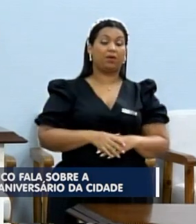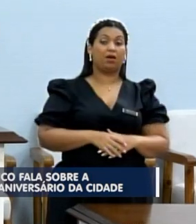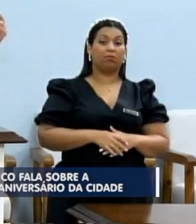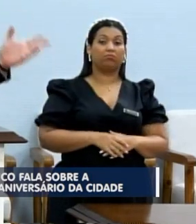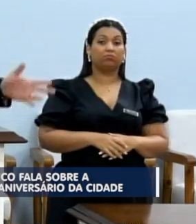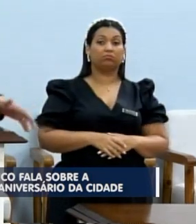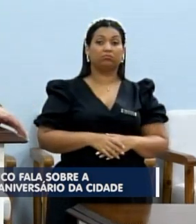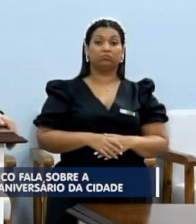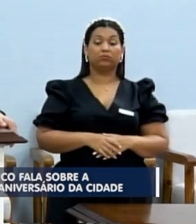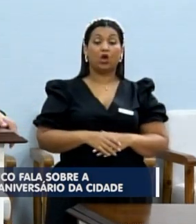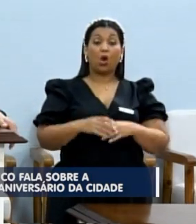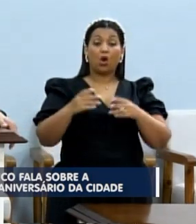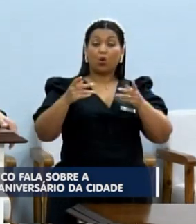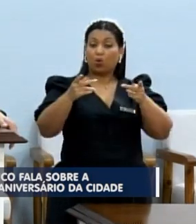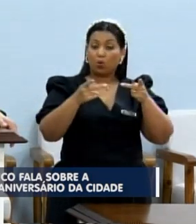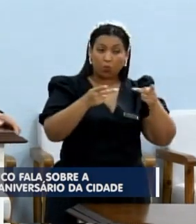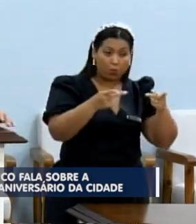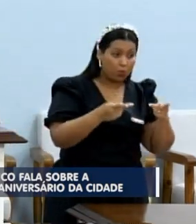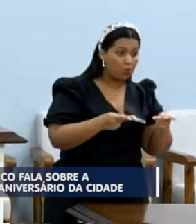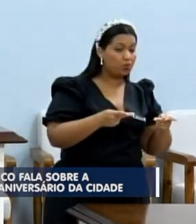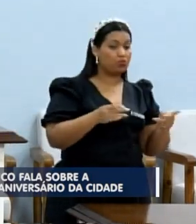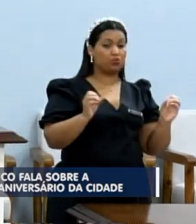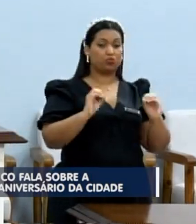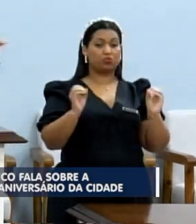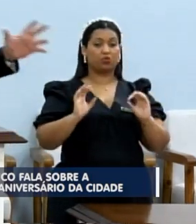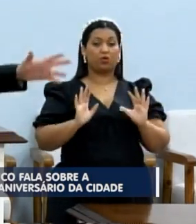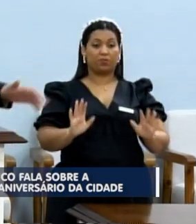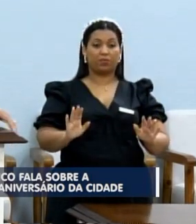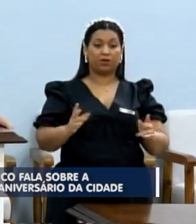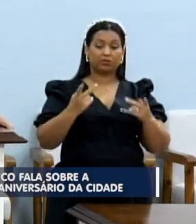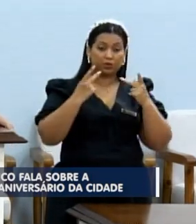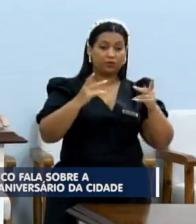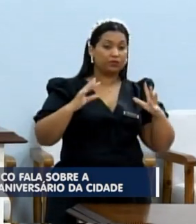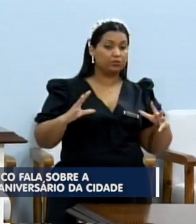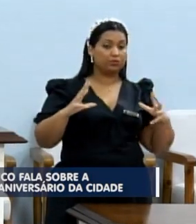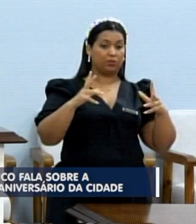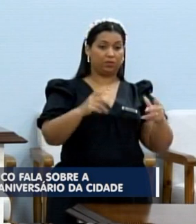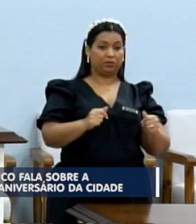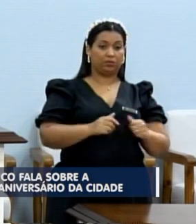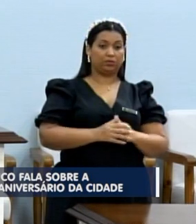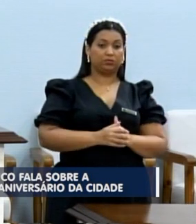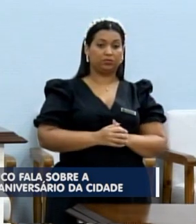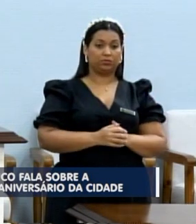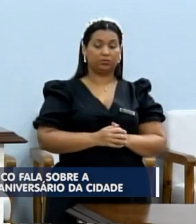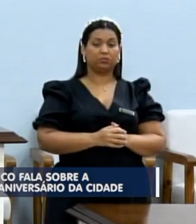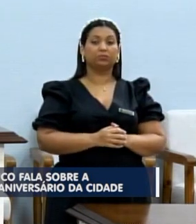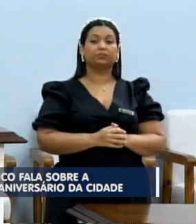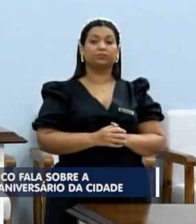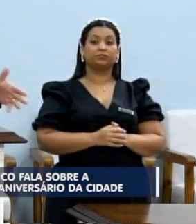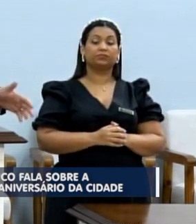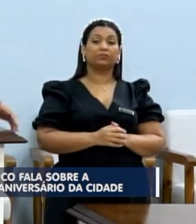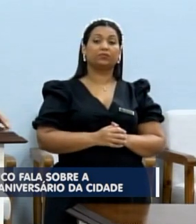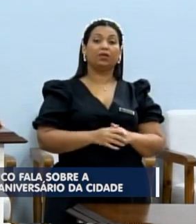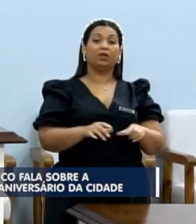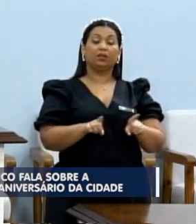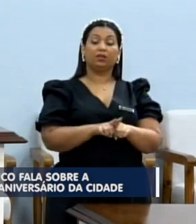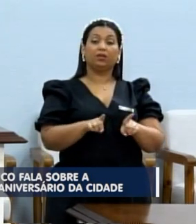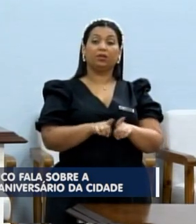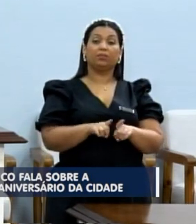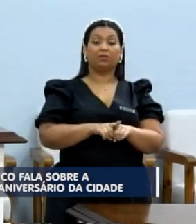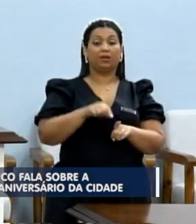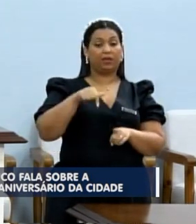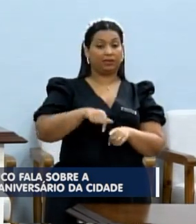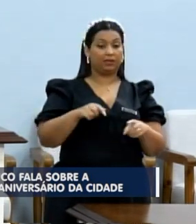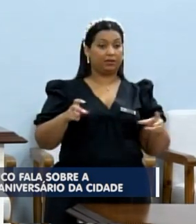direto, mas o convite foi para geral, para todos. Divulgamos nas redes sociais e também aqui na tribuna da